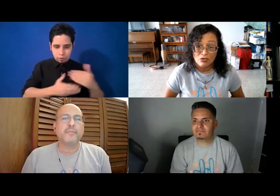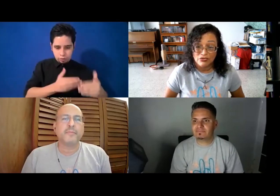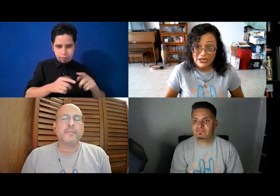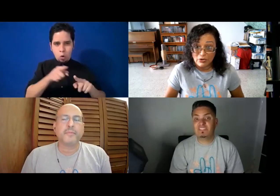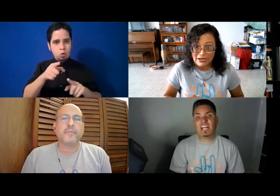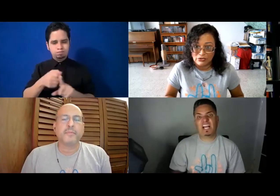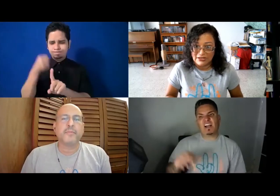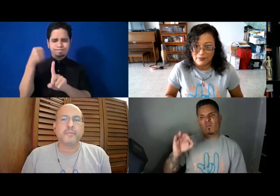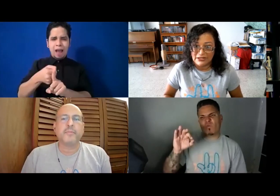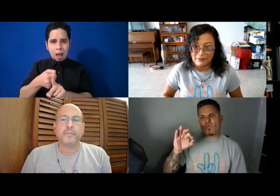contigo y el otro intérprete.